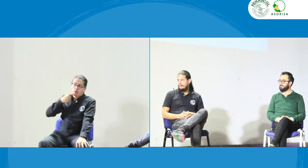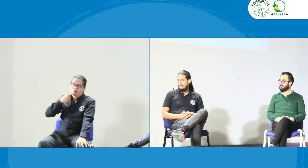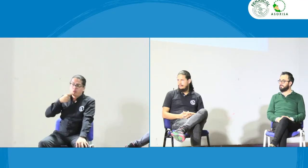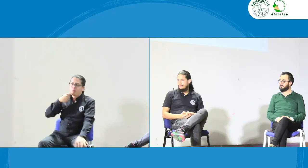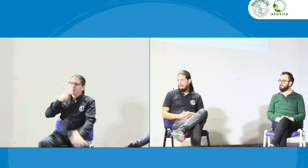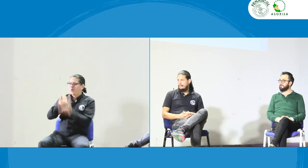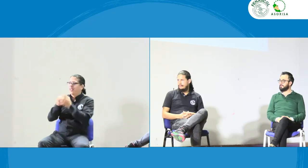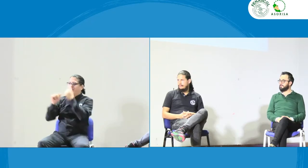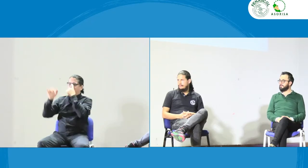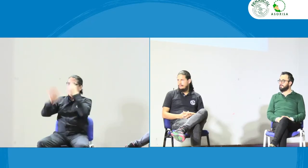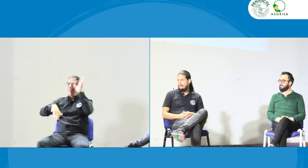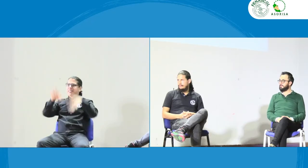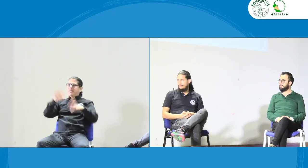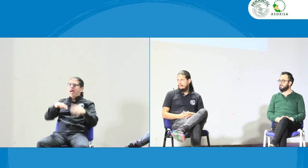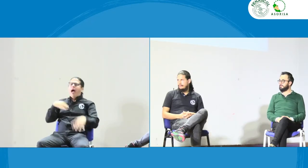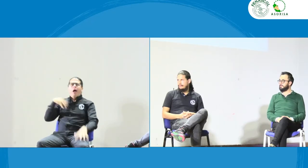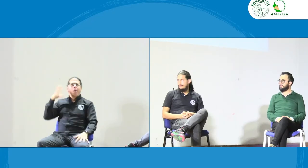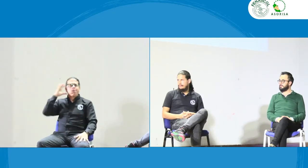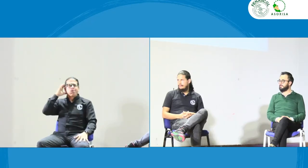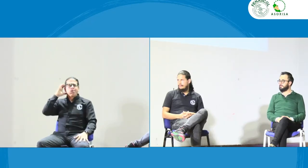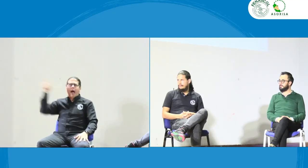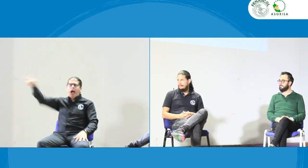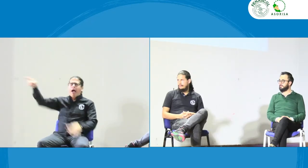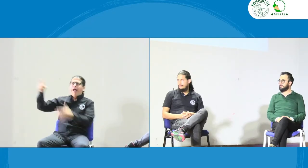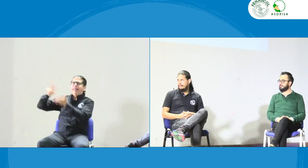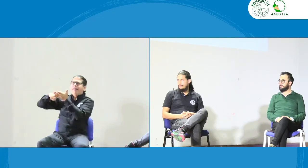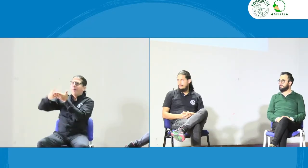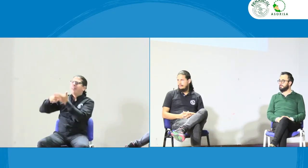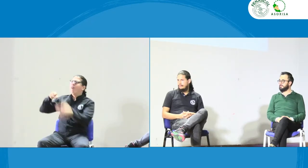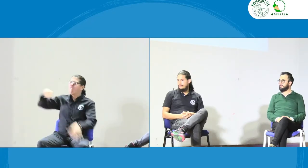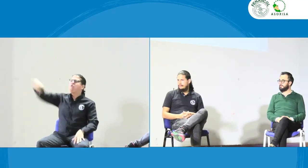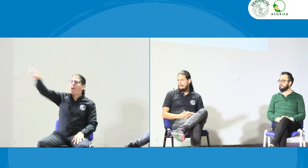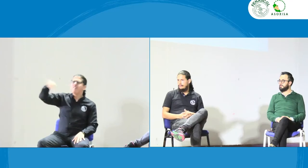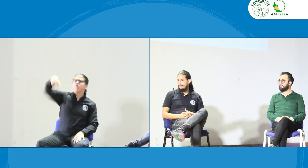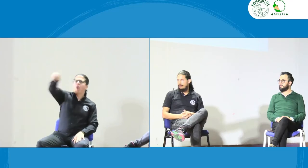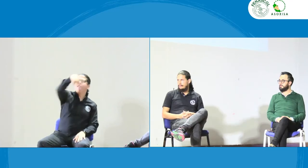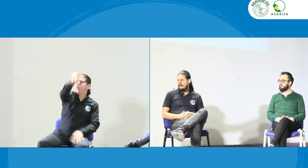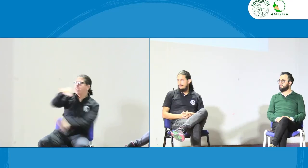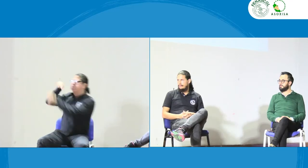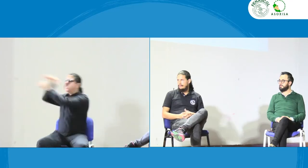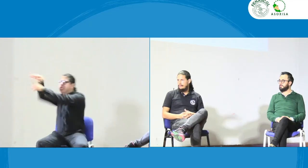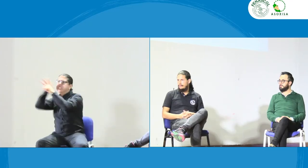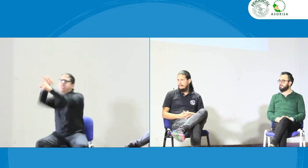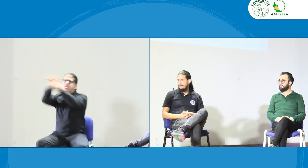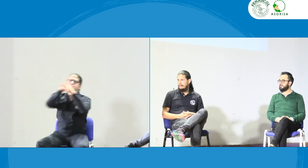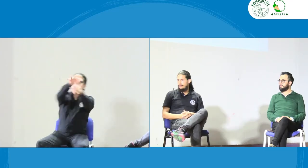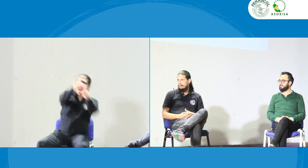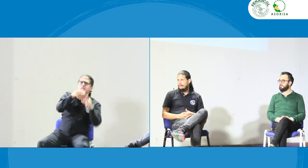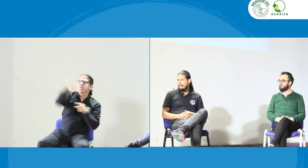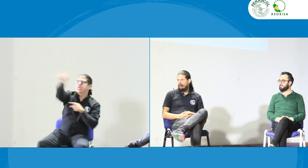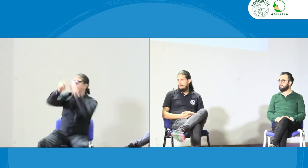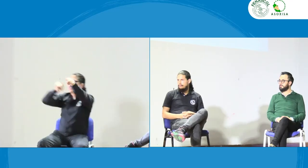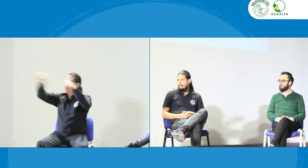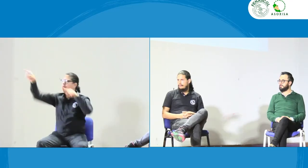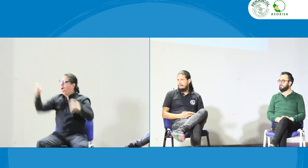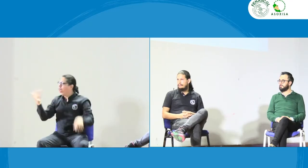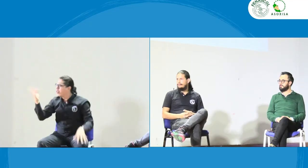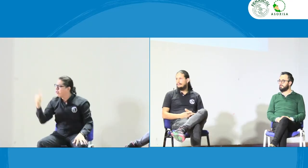trabajando pero el derecho principal se le está vulnerando a la persona sorda no al oyente hay algunos intérpretes que uno sabe que están